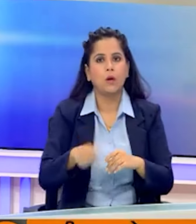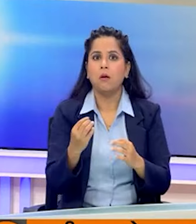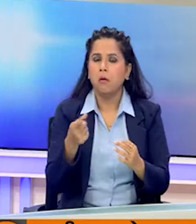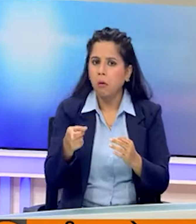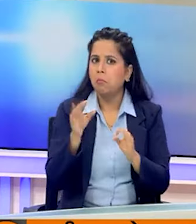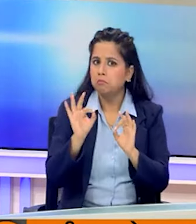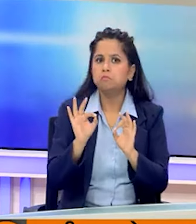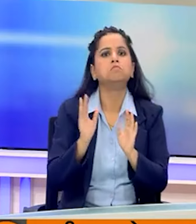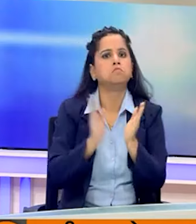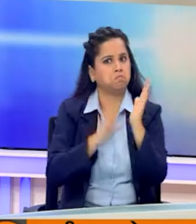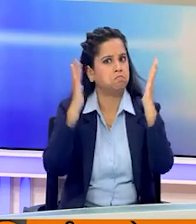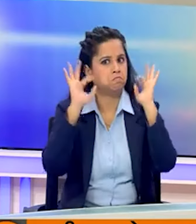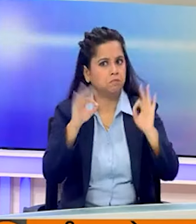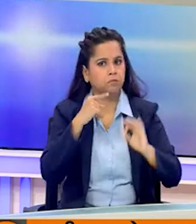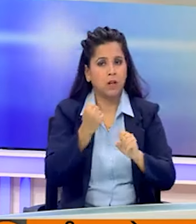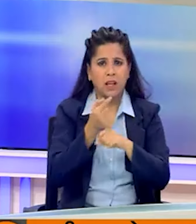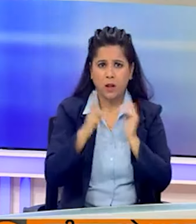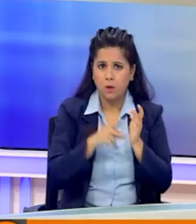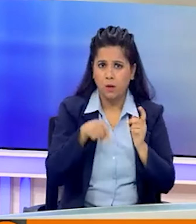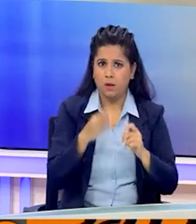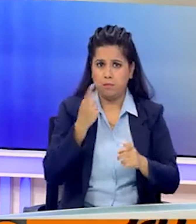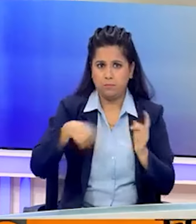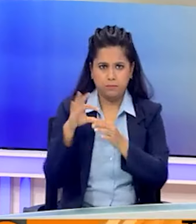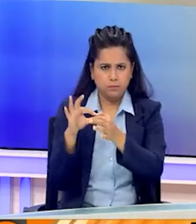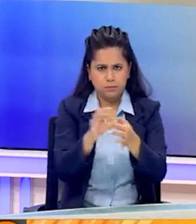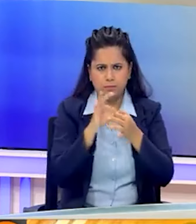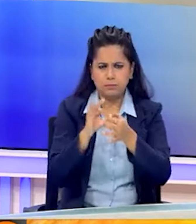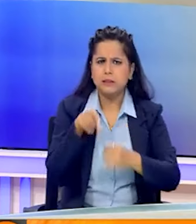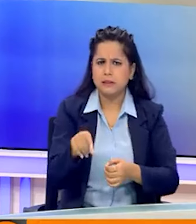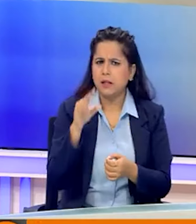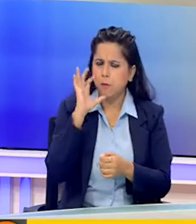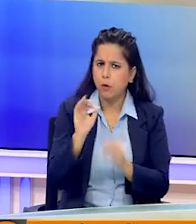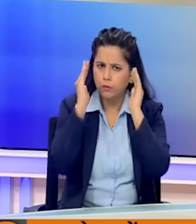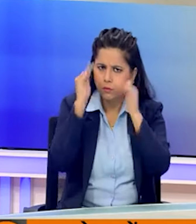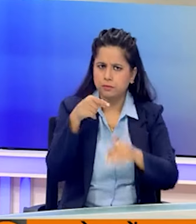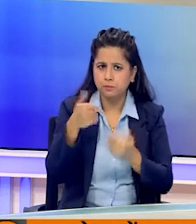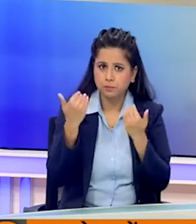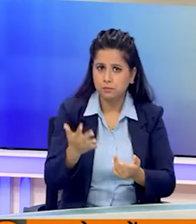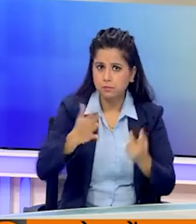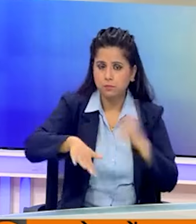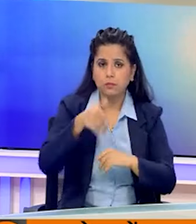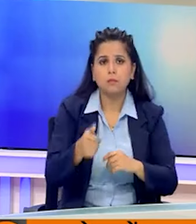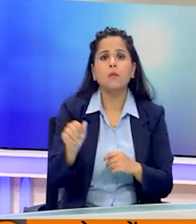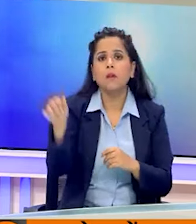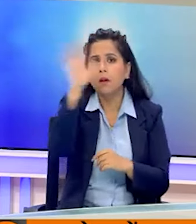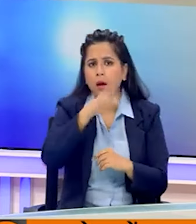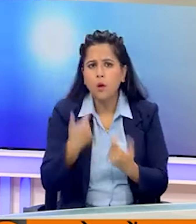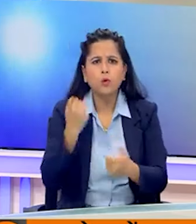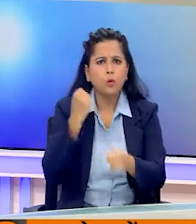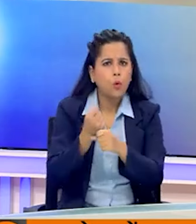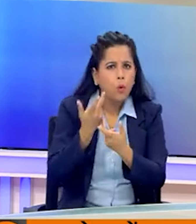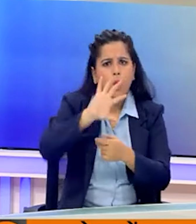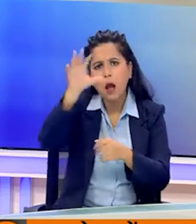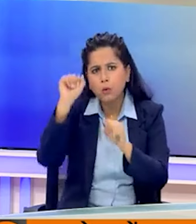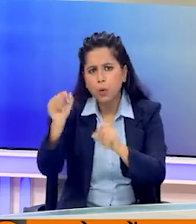तारीफ की। तो वहीं गिदोन सार ने भी इसराइल में एक्ता के महतो पर जोर देते हुए कहा कि वर्तमान में देश, इसकी सरकार और